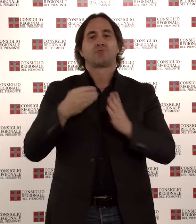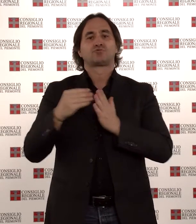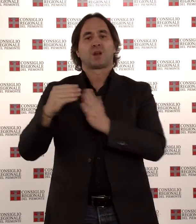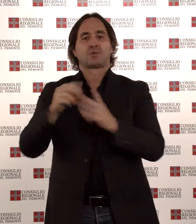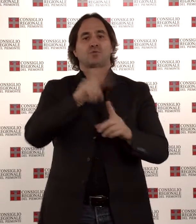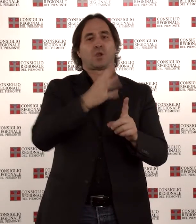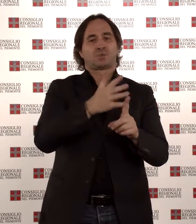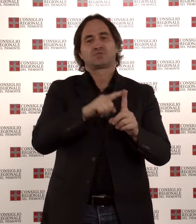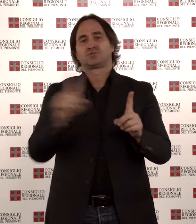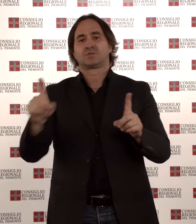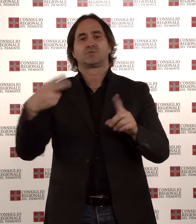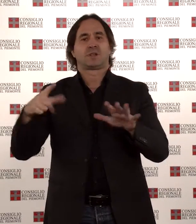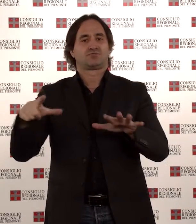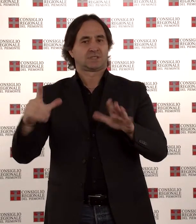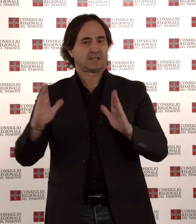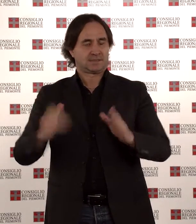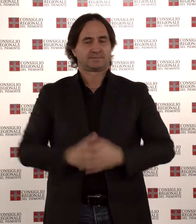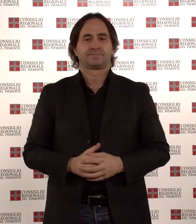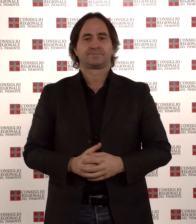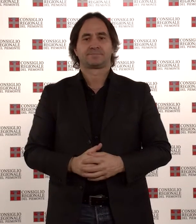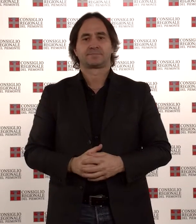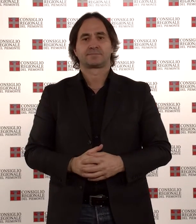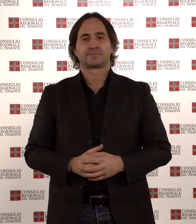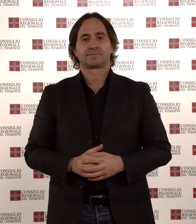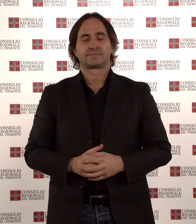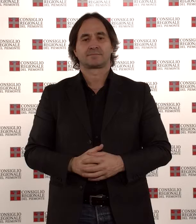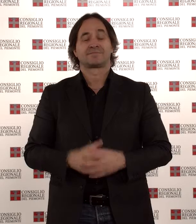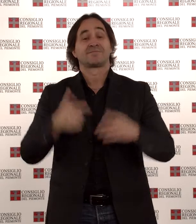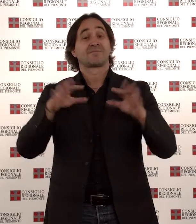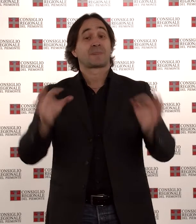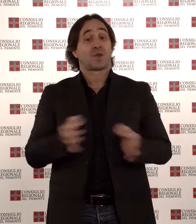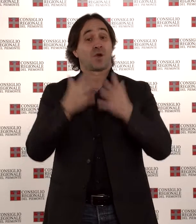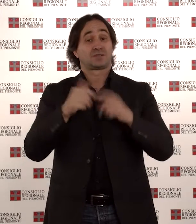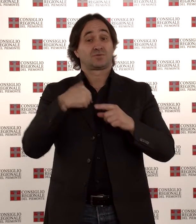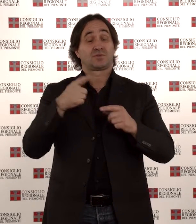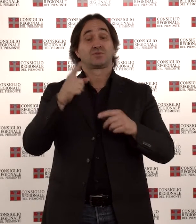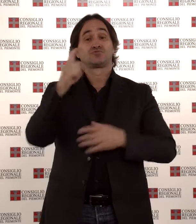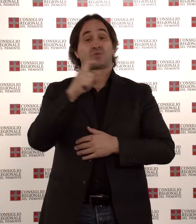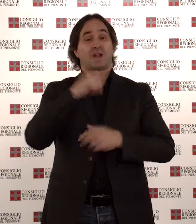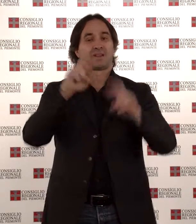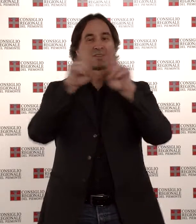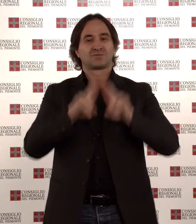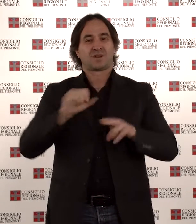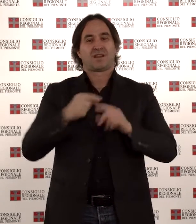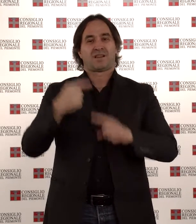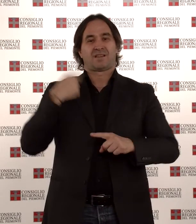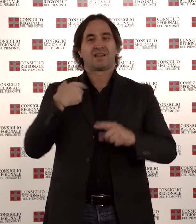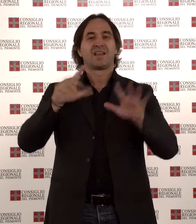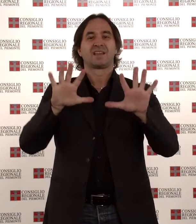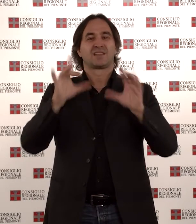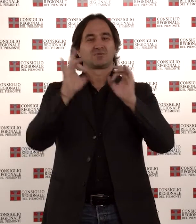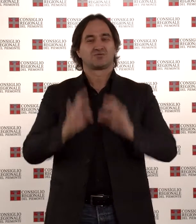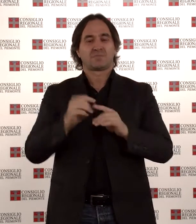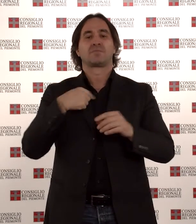2015-2017. In occasione della giornata internazionale del 10 dicembre, il Comitato Diritti